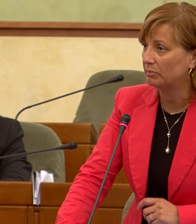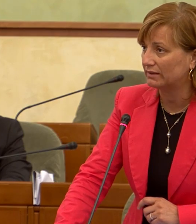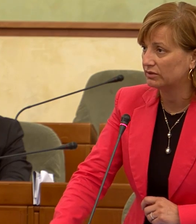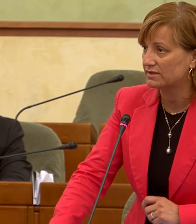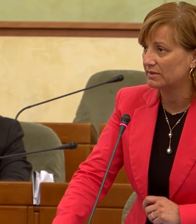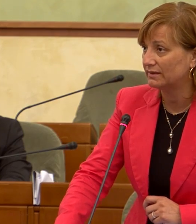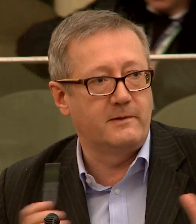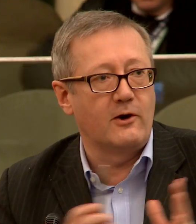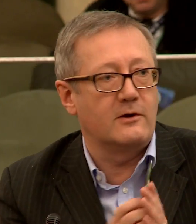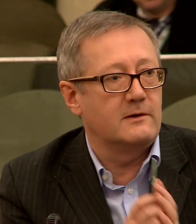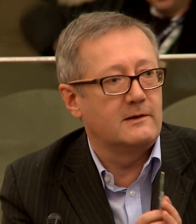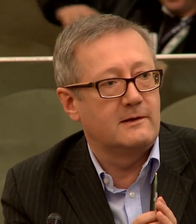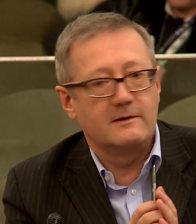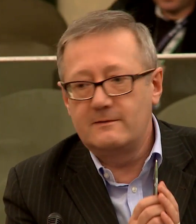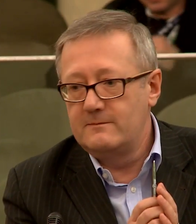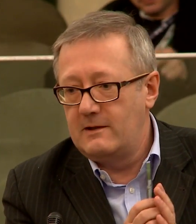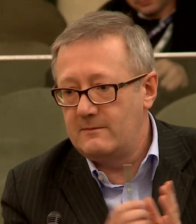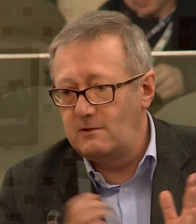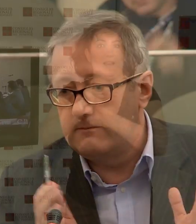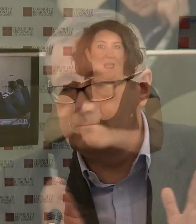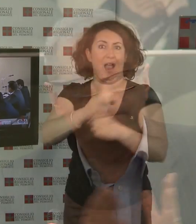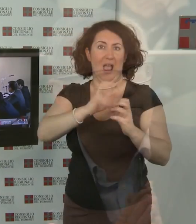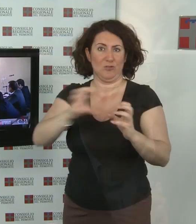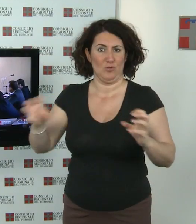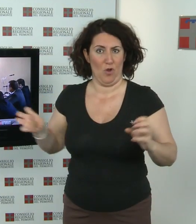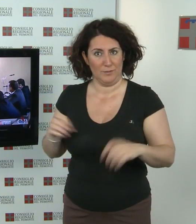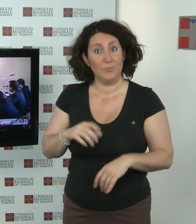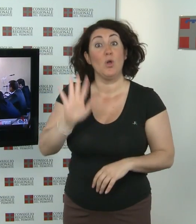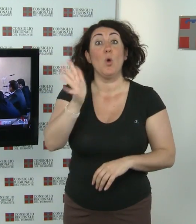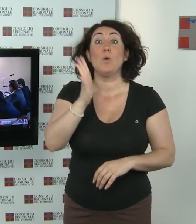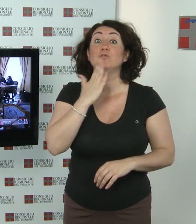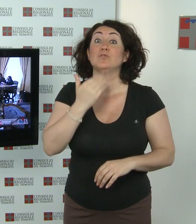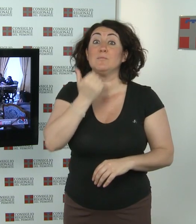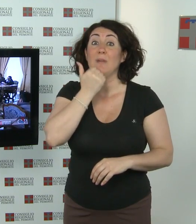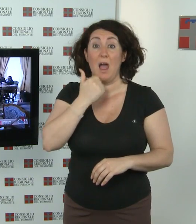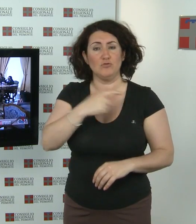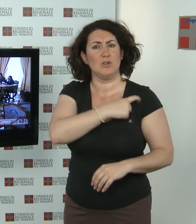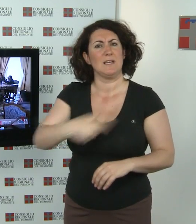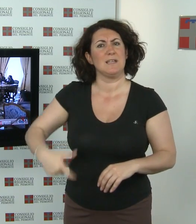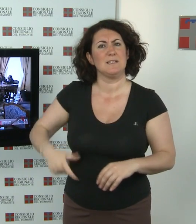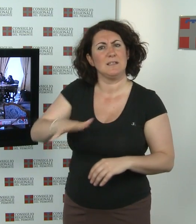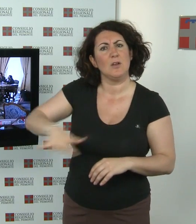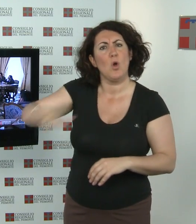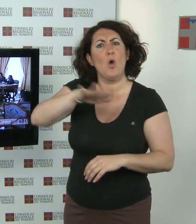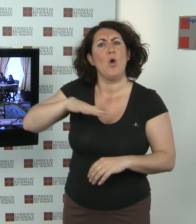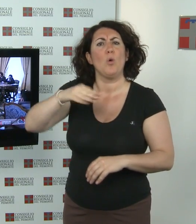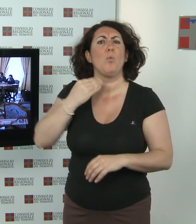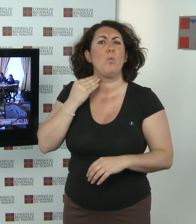di opposizione e Mario Carossa di maggioranza. Il dibattito sul provvedimento composto di quattro articoli prosegue nelle prossime